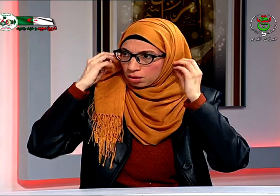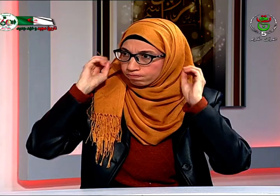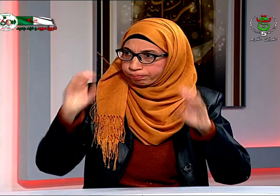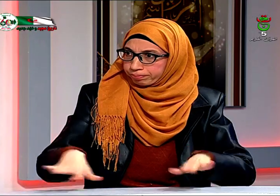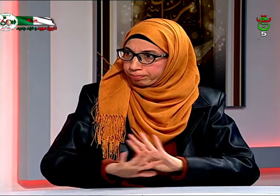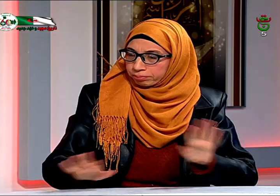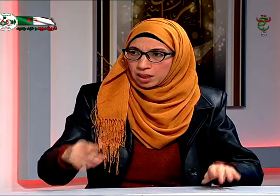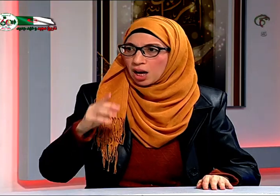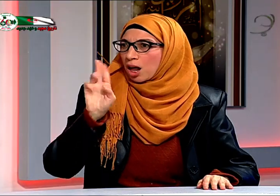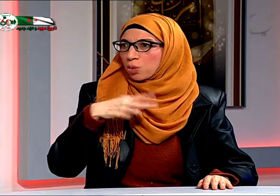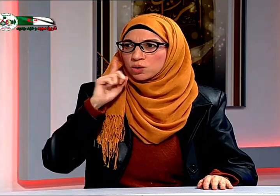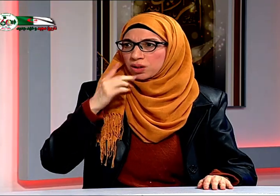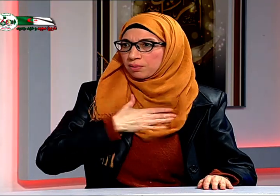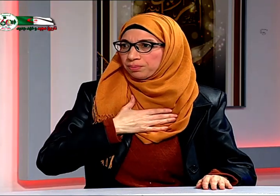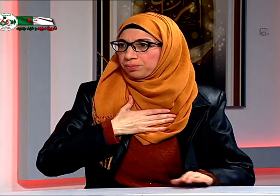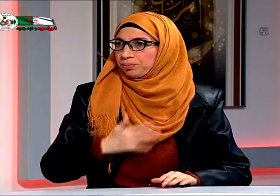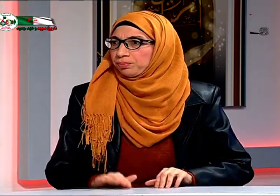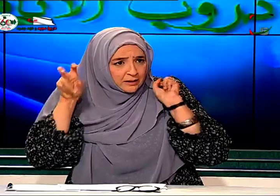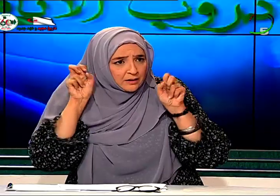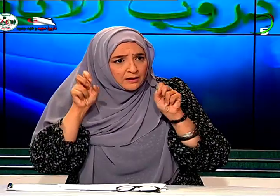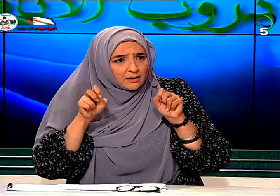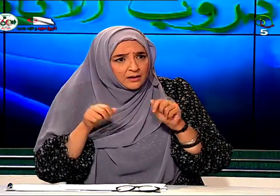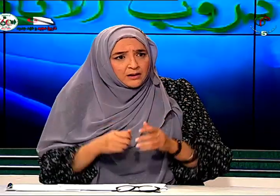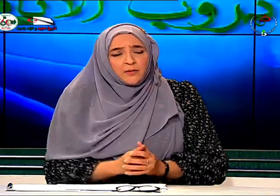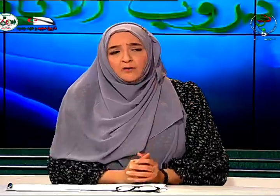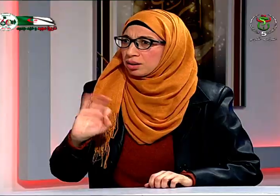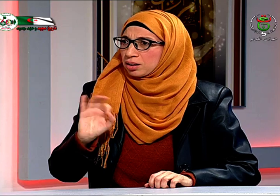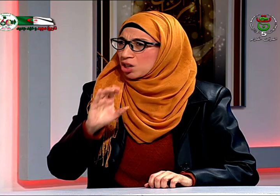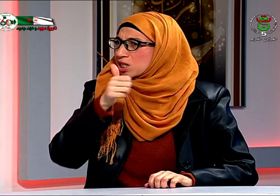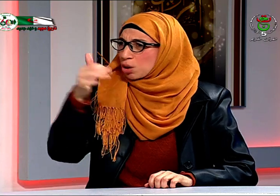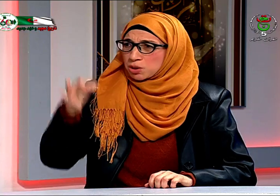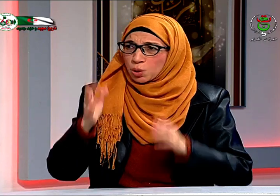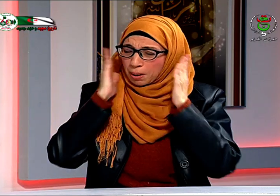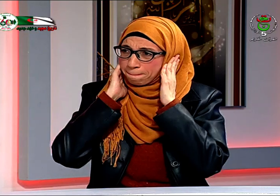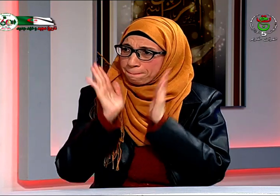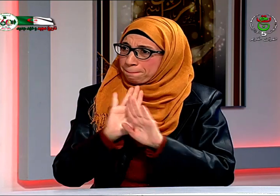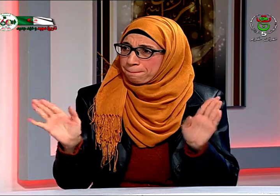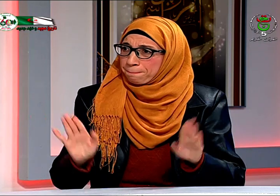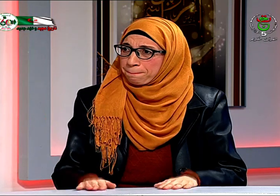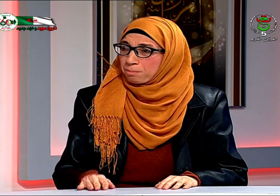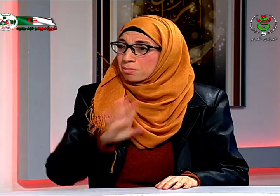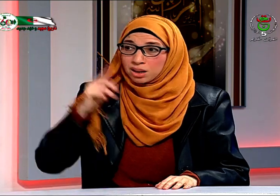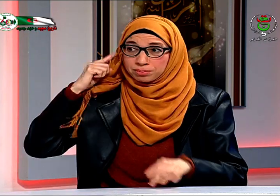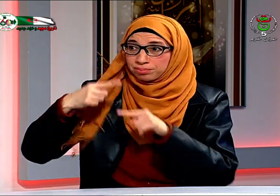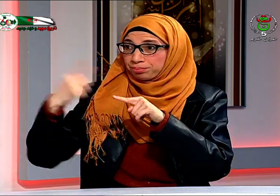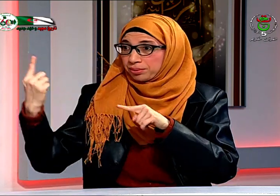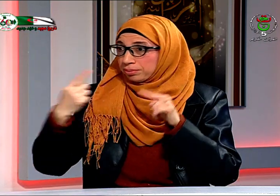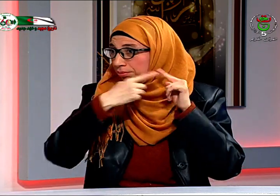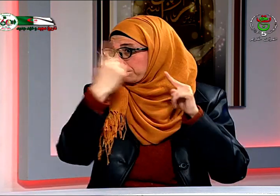الإحراج بالنسبة لي هل كنت تسمعين؟ لم أكن أسمع يعني إعاقتي عميقة وكنت أضع